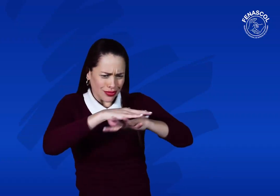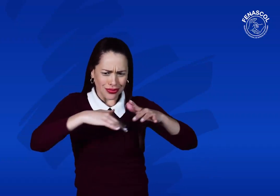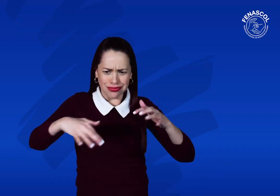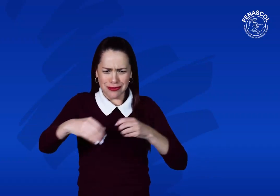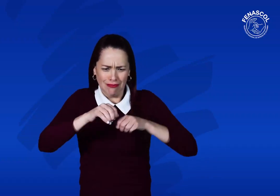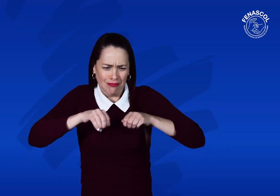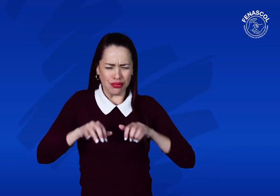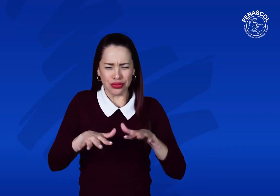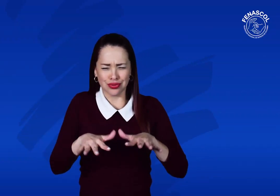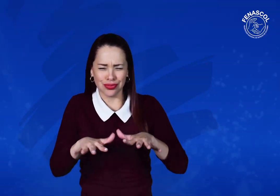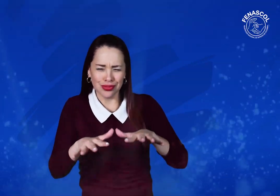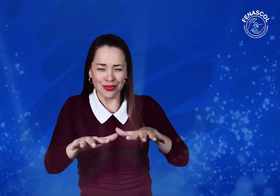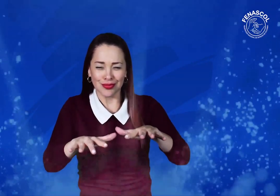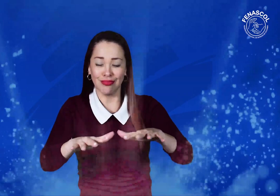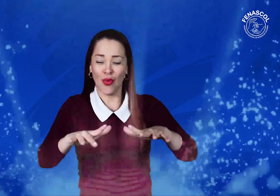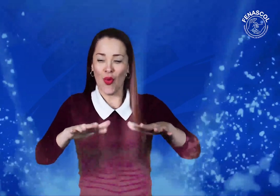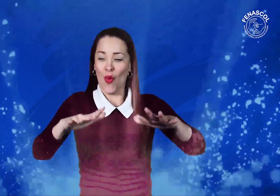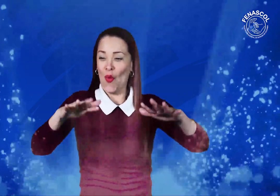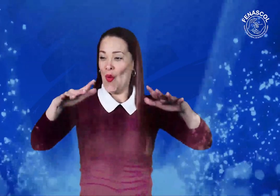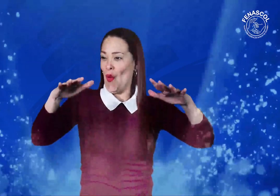Celebrando la riqueza de la comunidad sorda